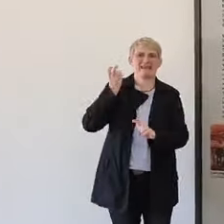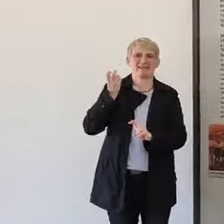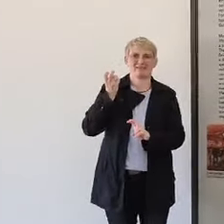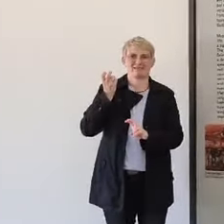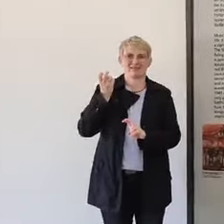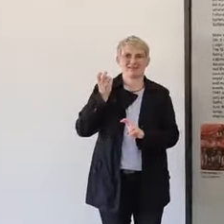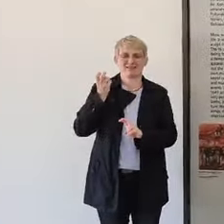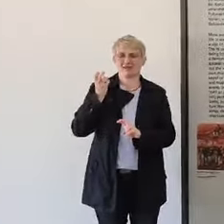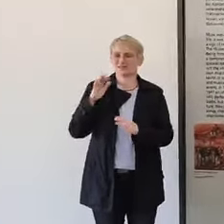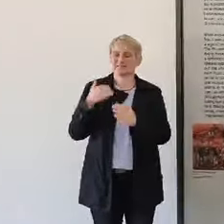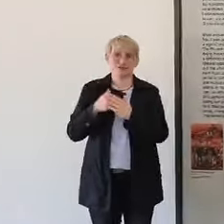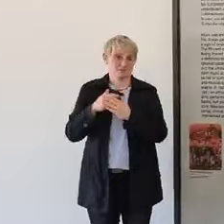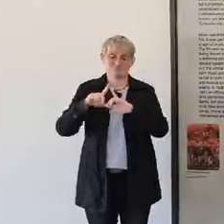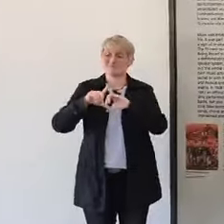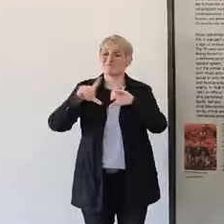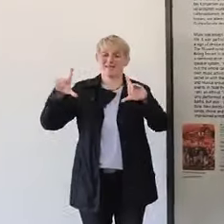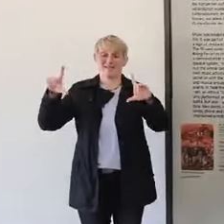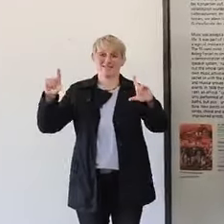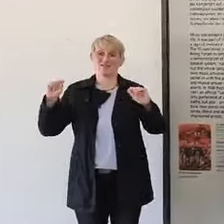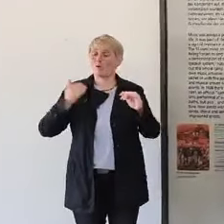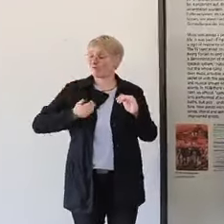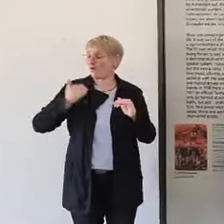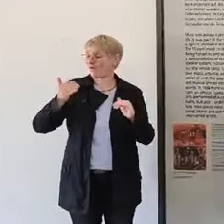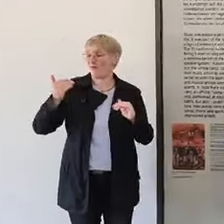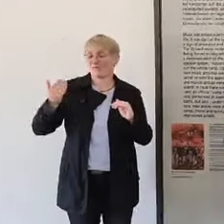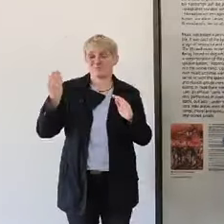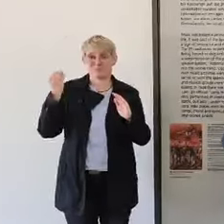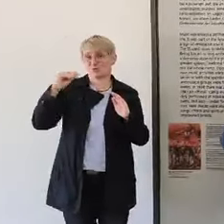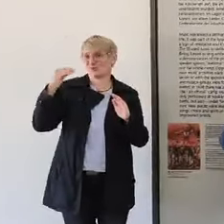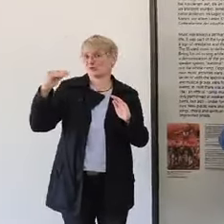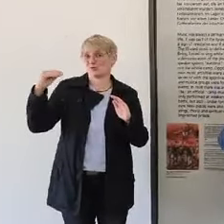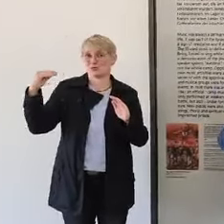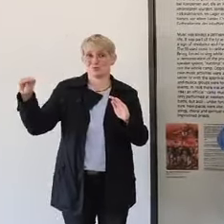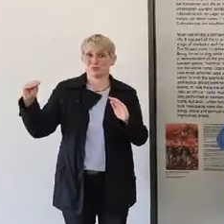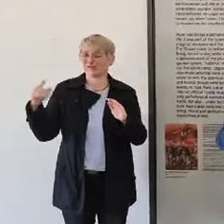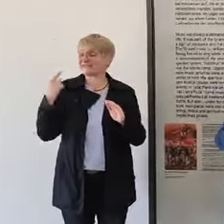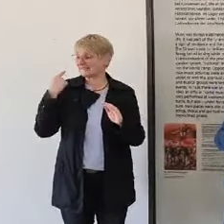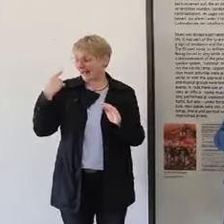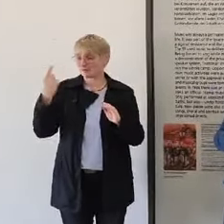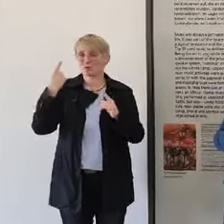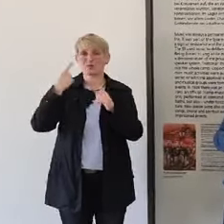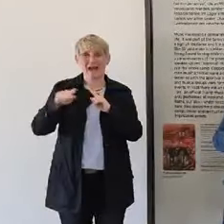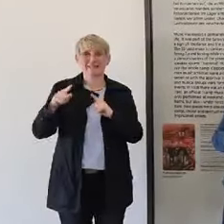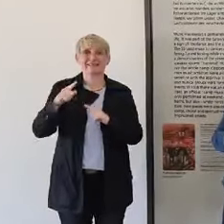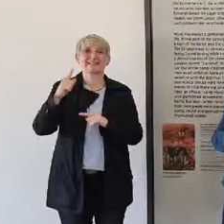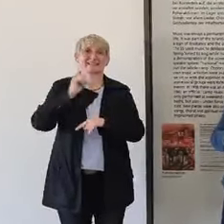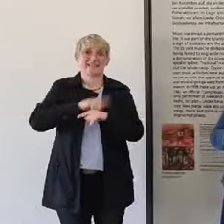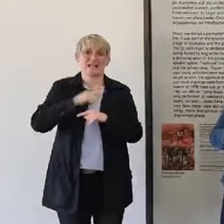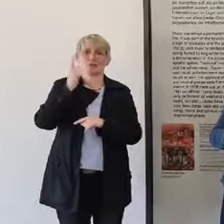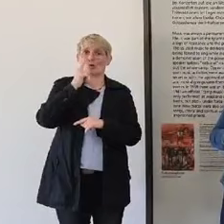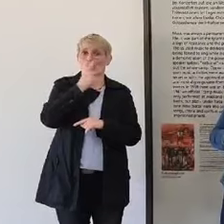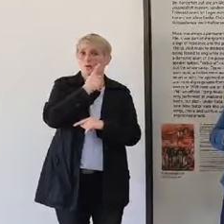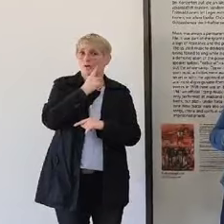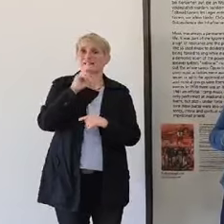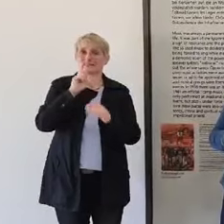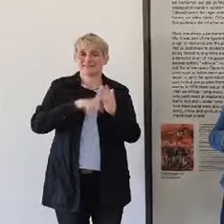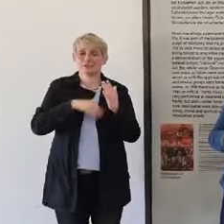war auch nicht nur seine, sondern auch die Botschaft anderer Zeitzeugen, anderer Überlebender. Und David Ludwig Bloch ist